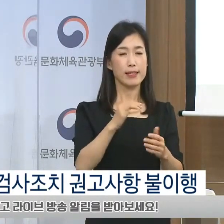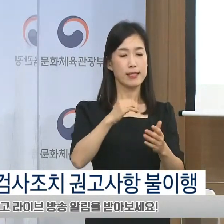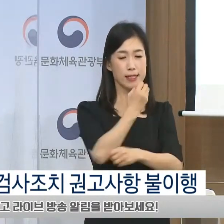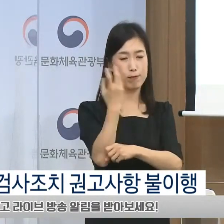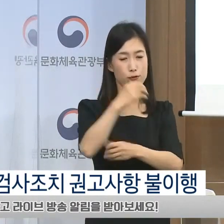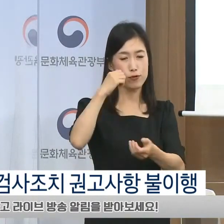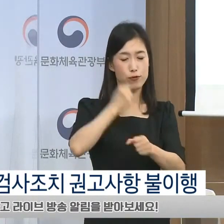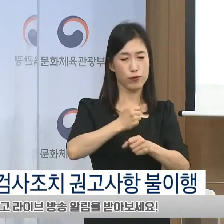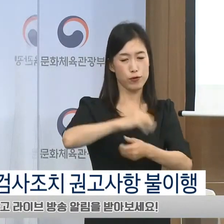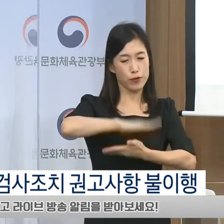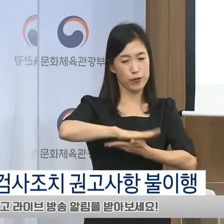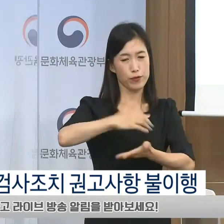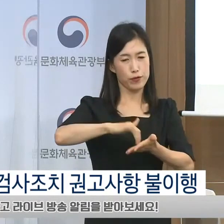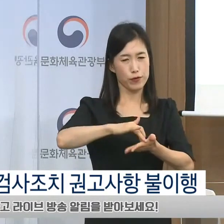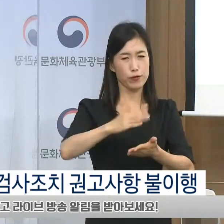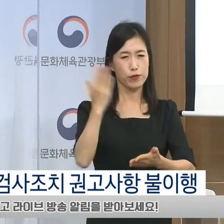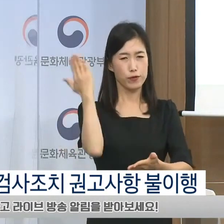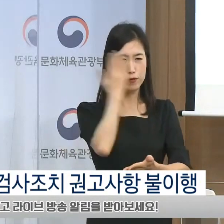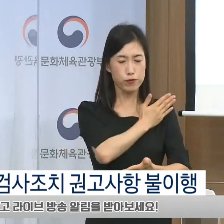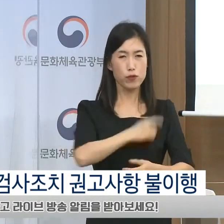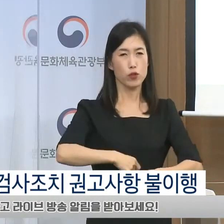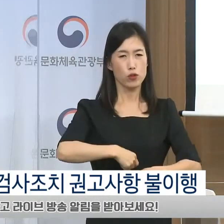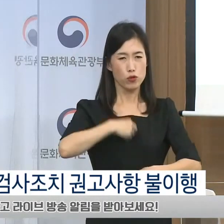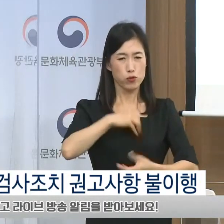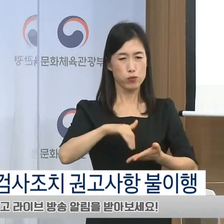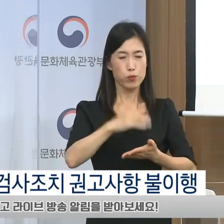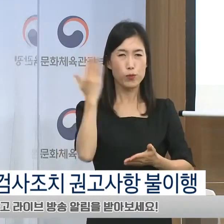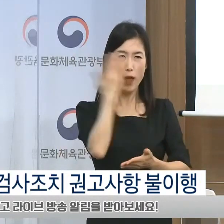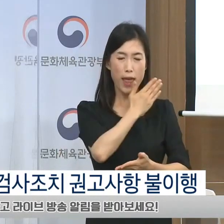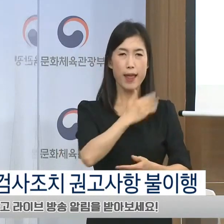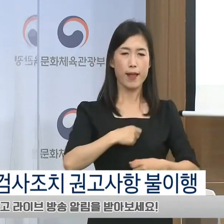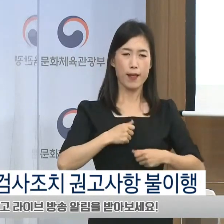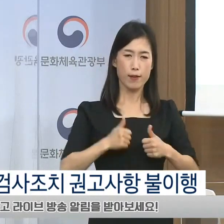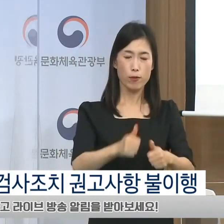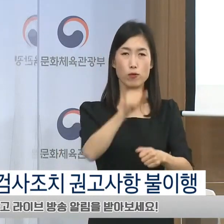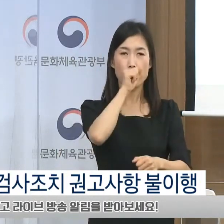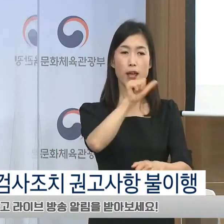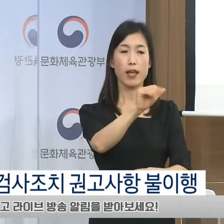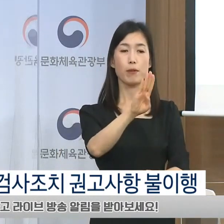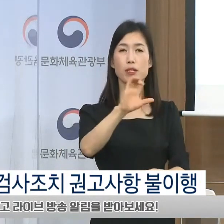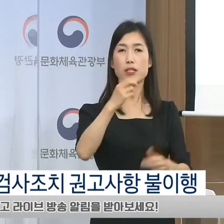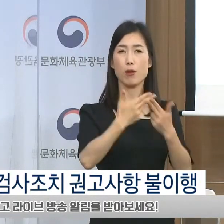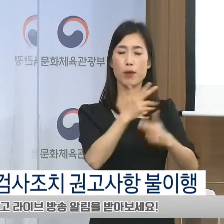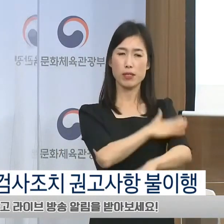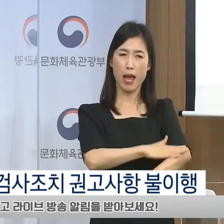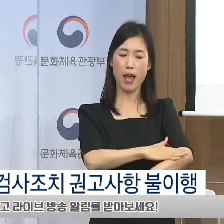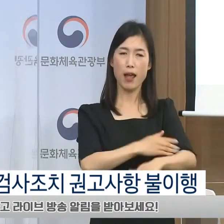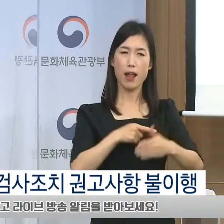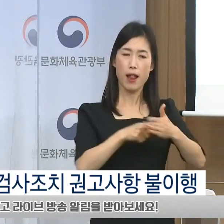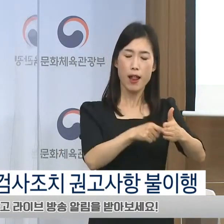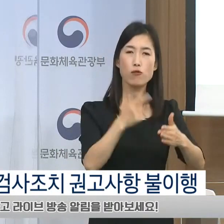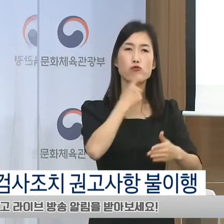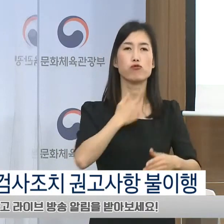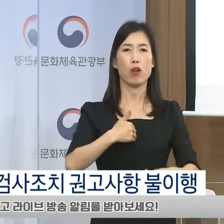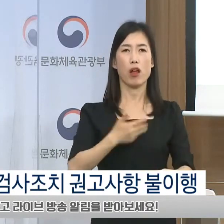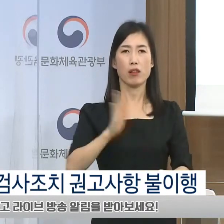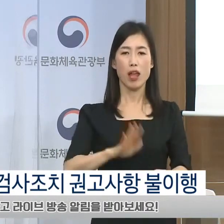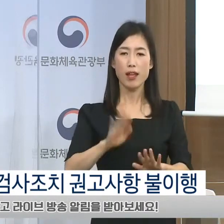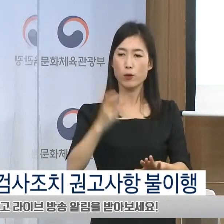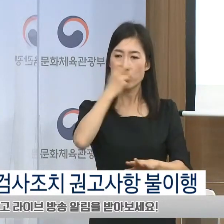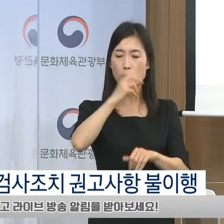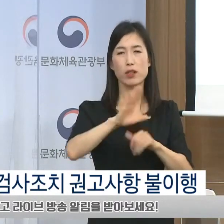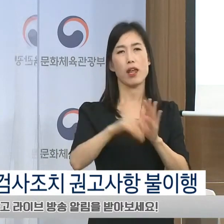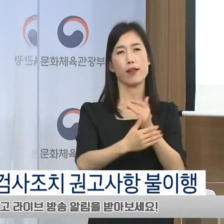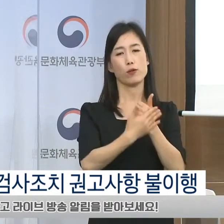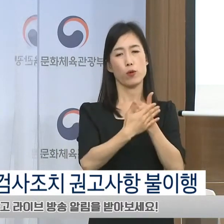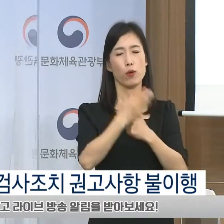추가 조사와 제도 개선에 임했어야 할 ABC협회가 전반적인 추가 조사 과정에 협조하지 않고